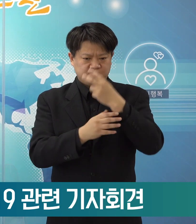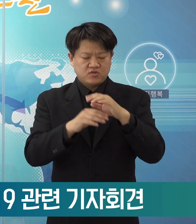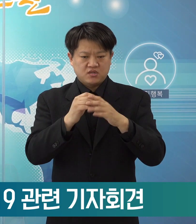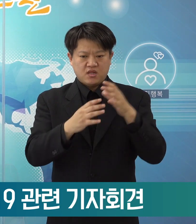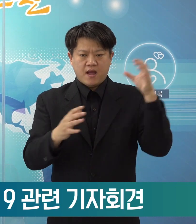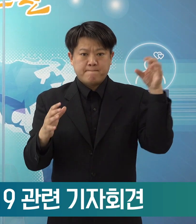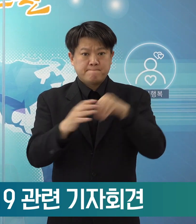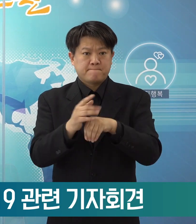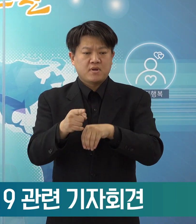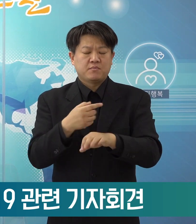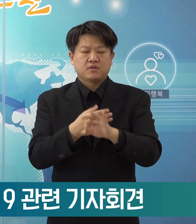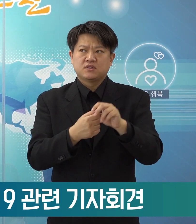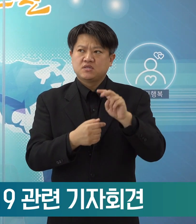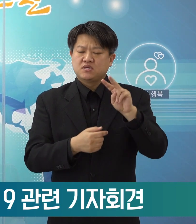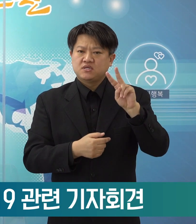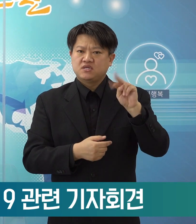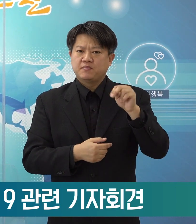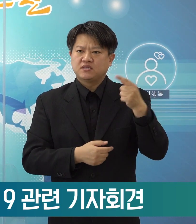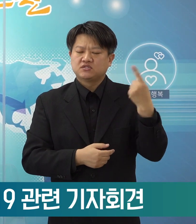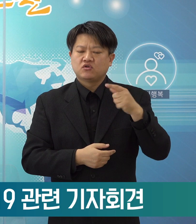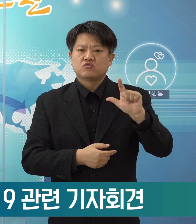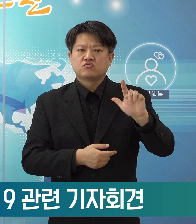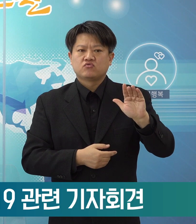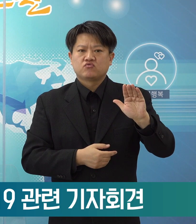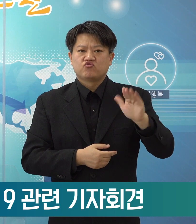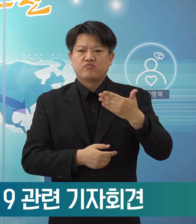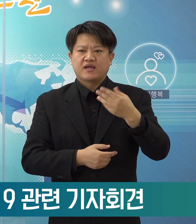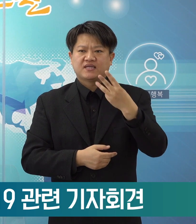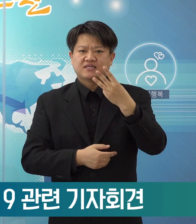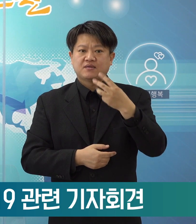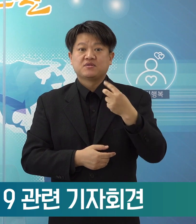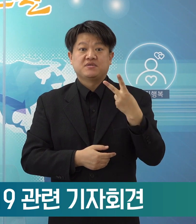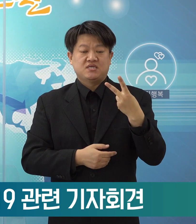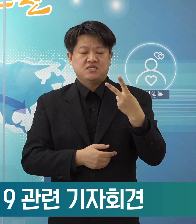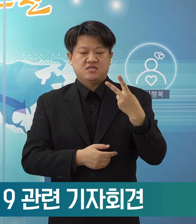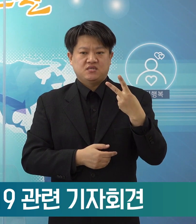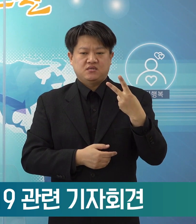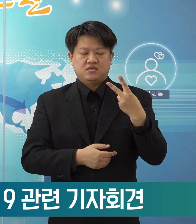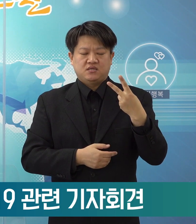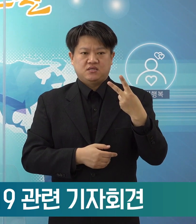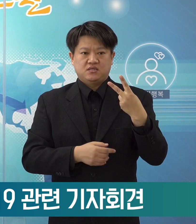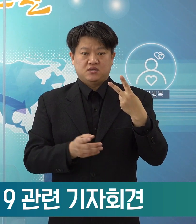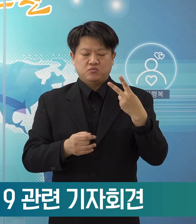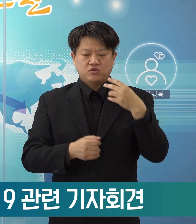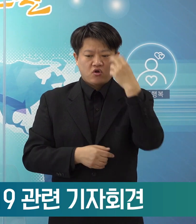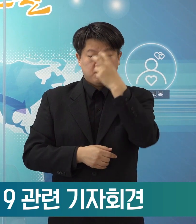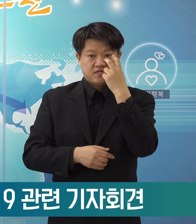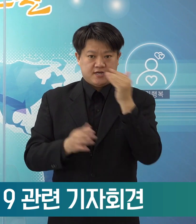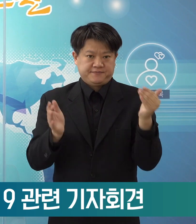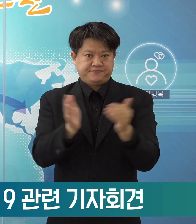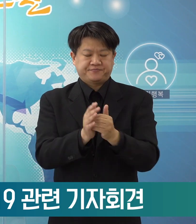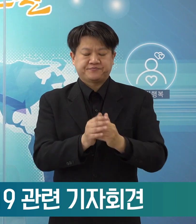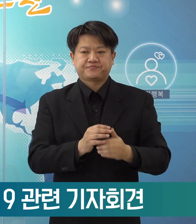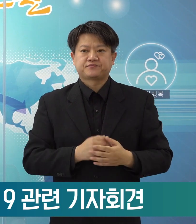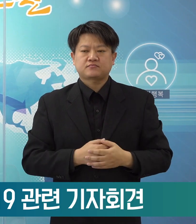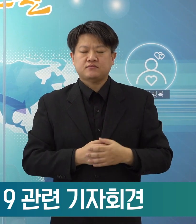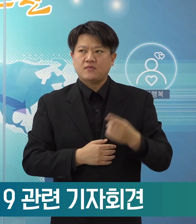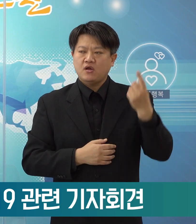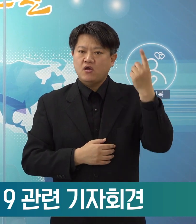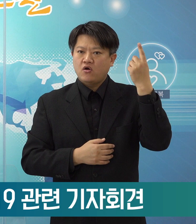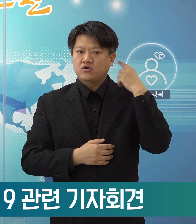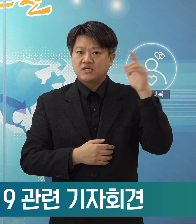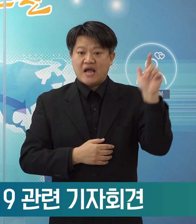포함해서 총 2만 1,932건을 했습니다. 어제 하루